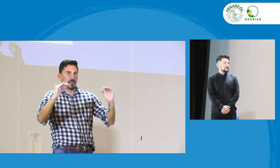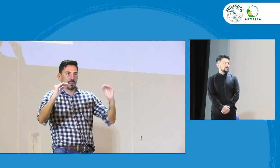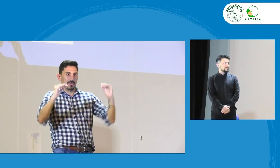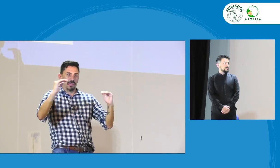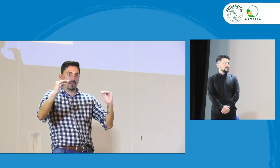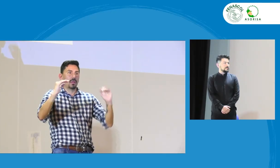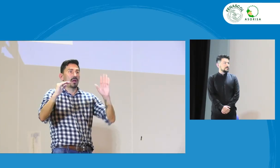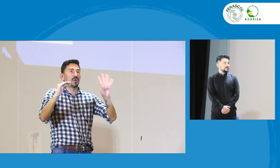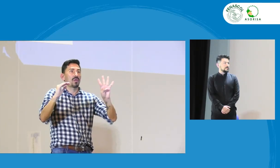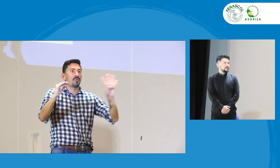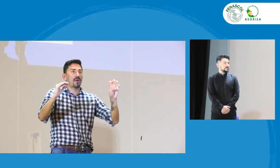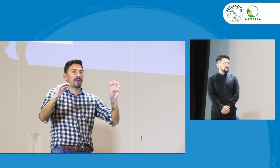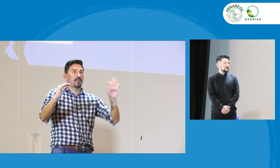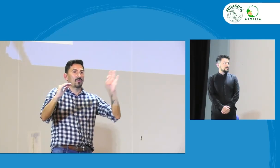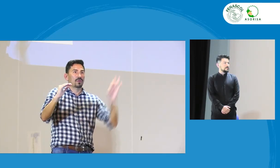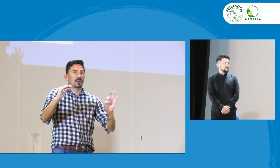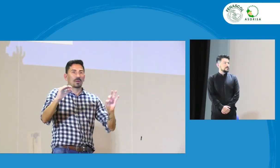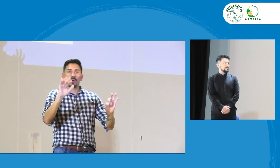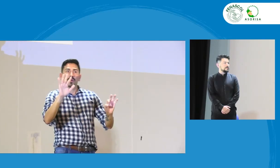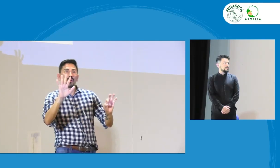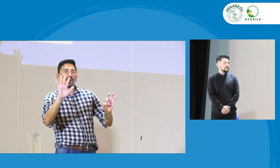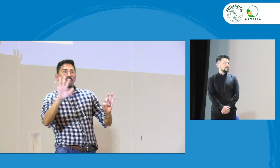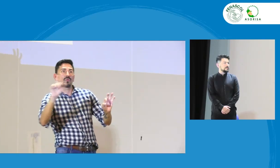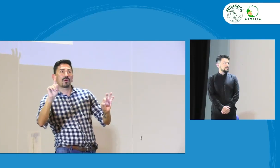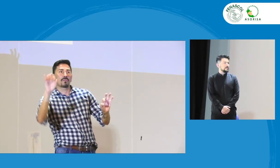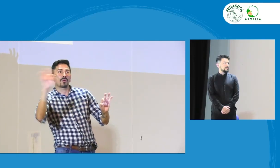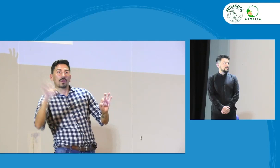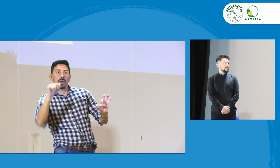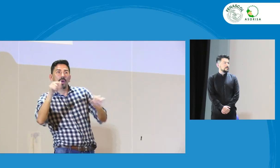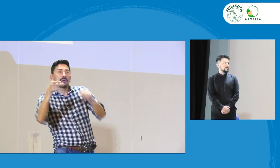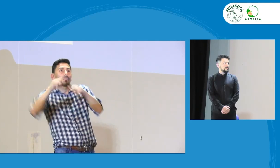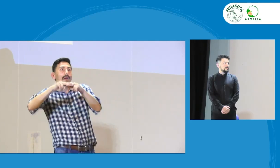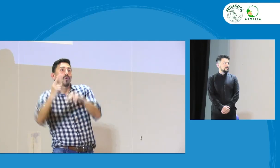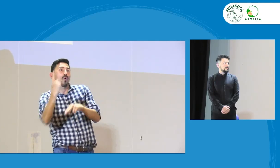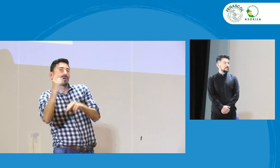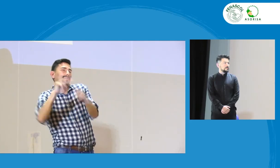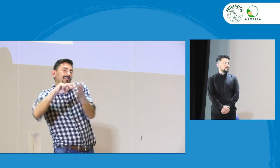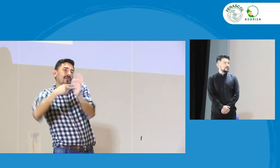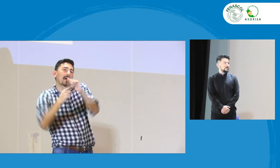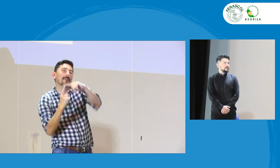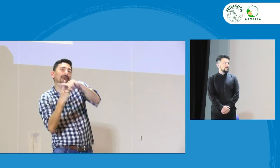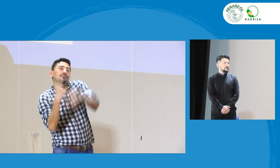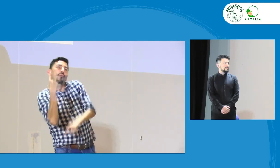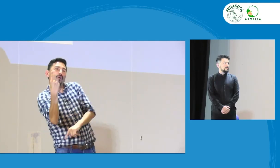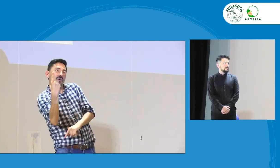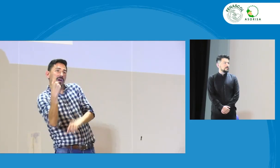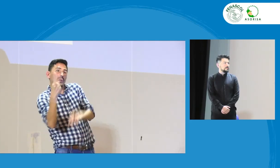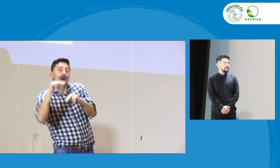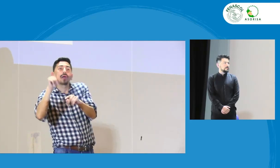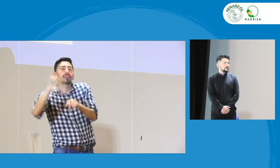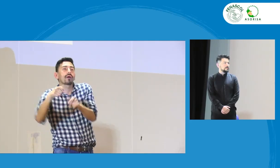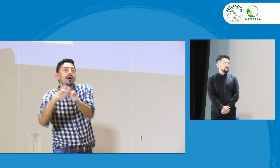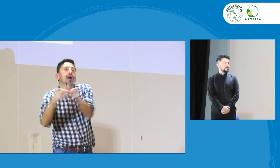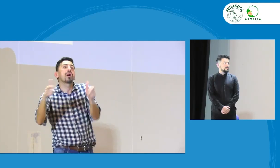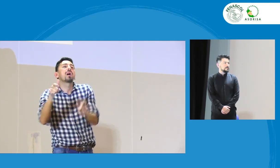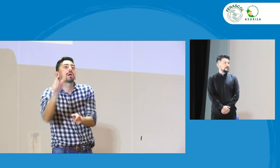haya, pero debe ser 50 más 1, el 51% debe de ser personas sordas, y el